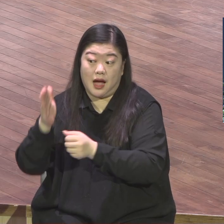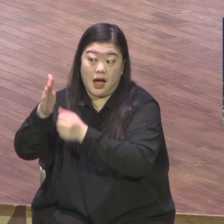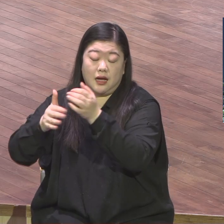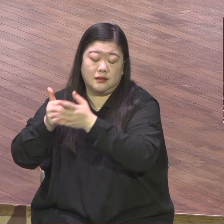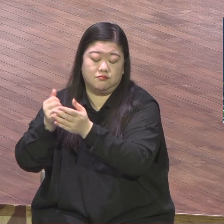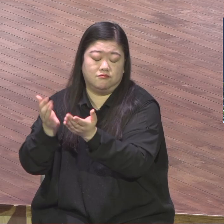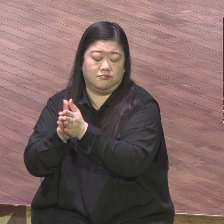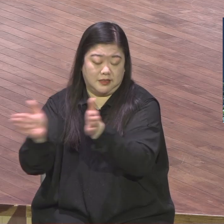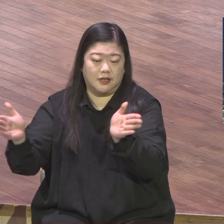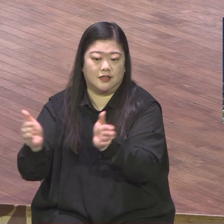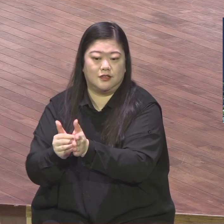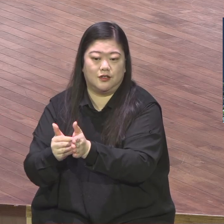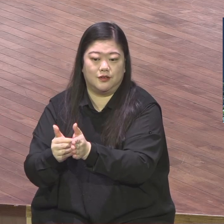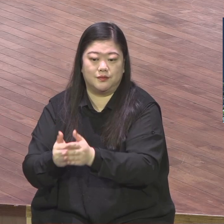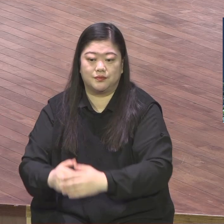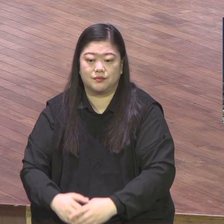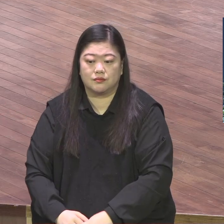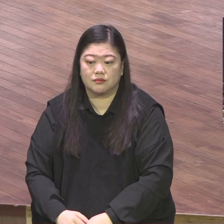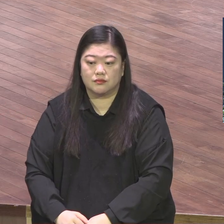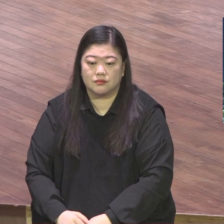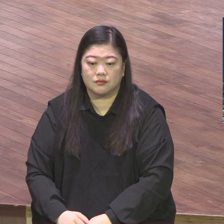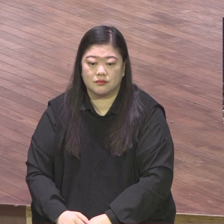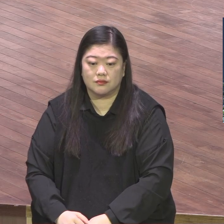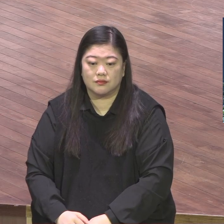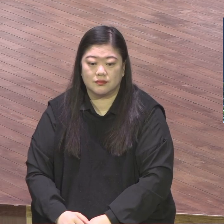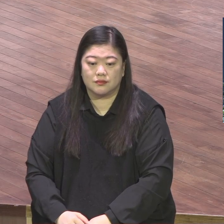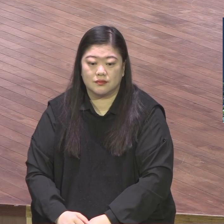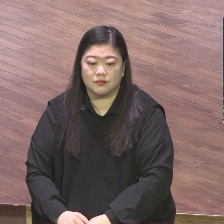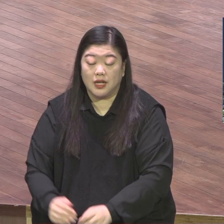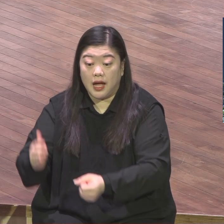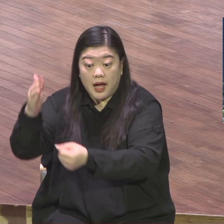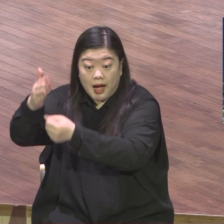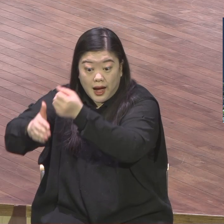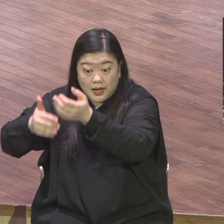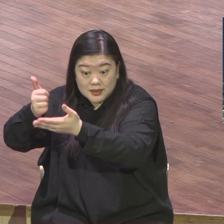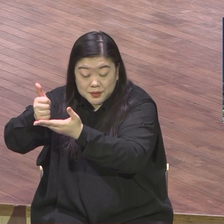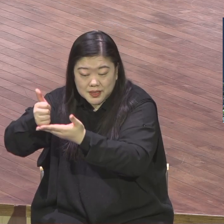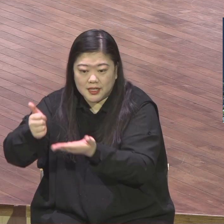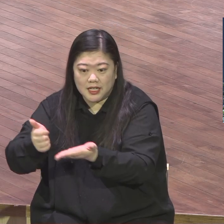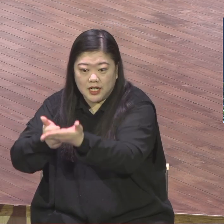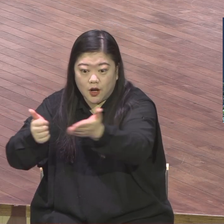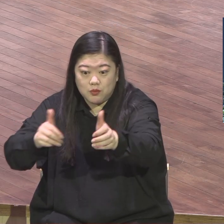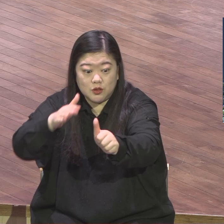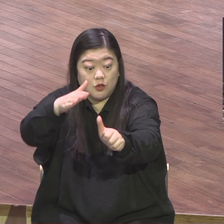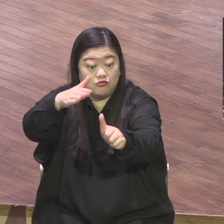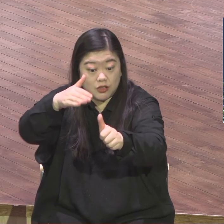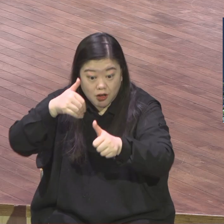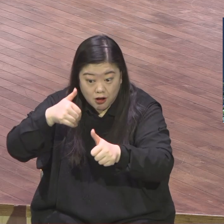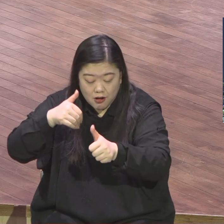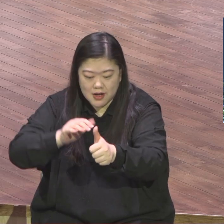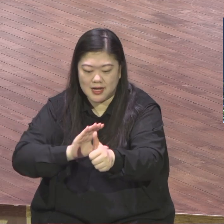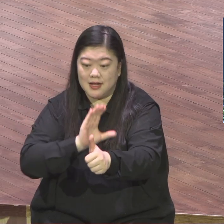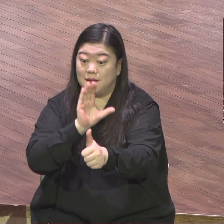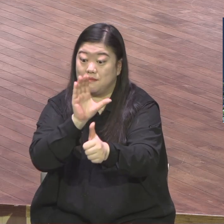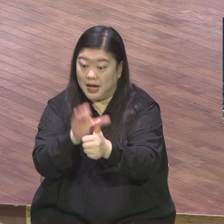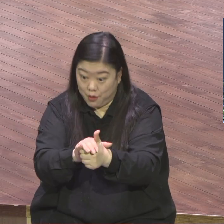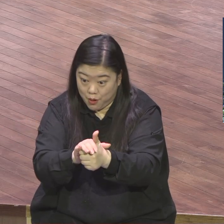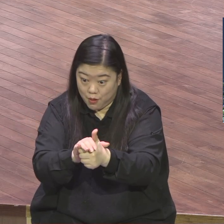하나님께서 여러분 안에 착한 일을 시작하셨고 그 일을 이루시는 분도 성사님의 하나님이십니다 우리는요 영적